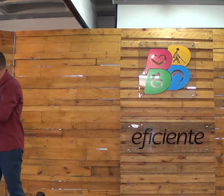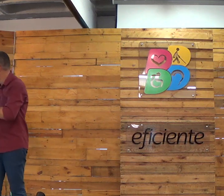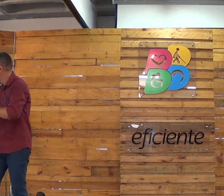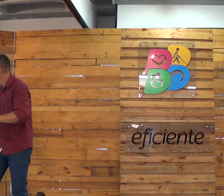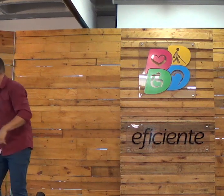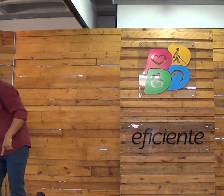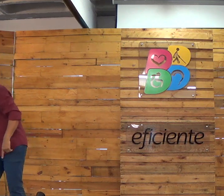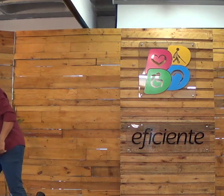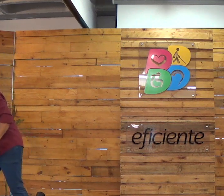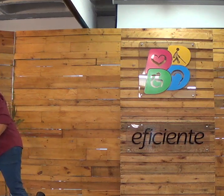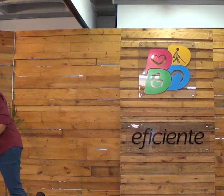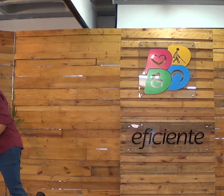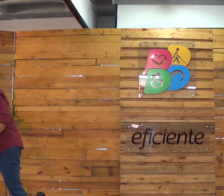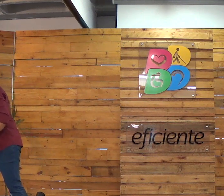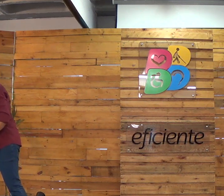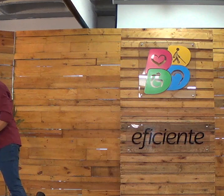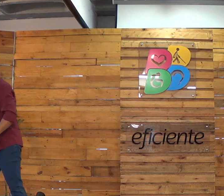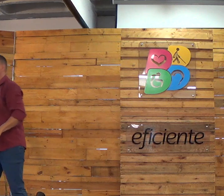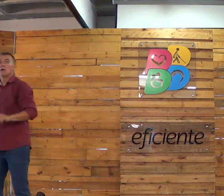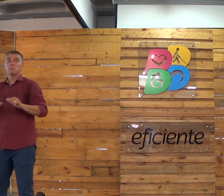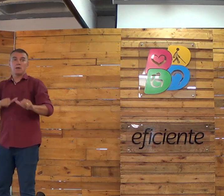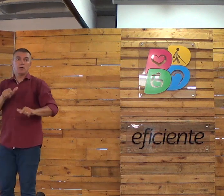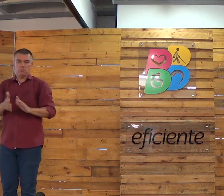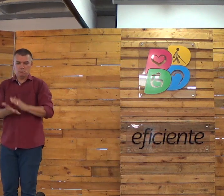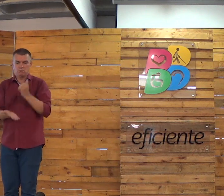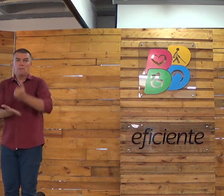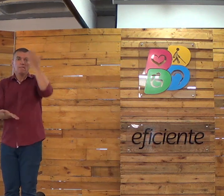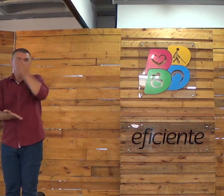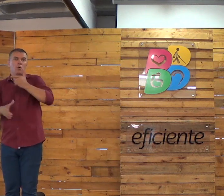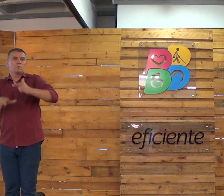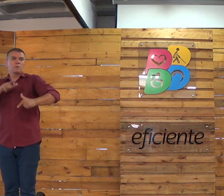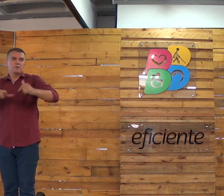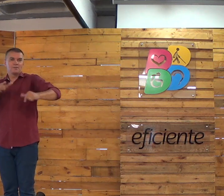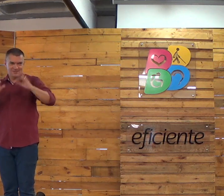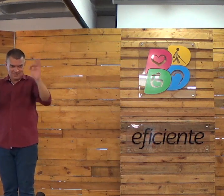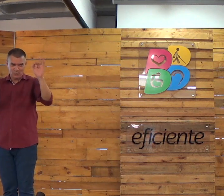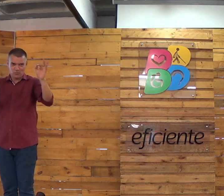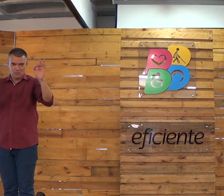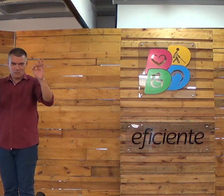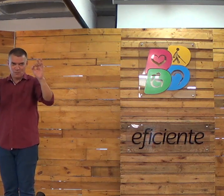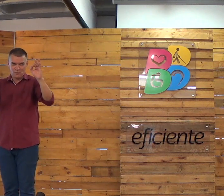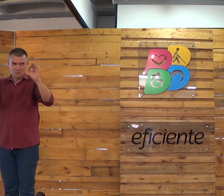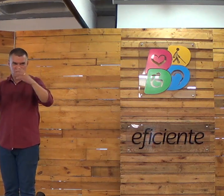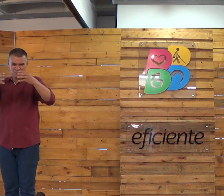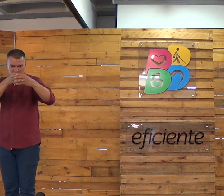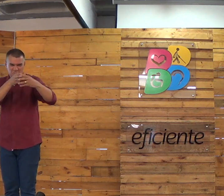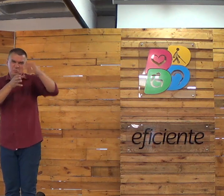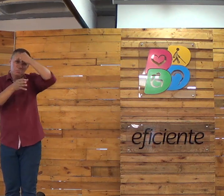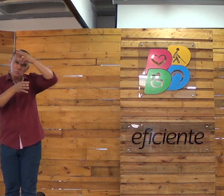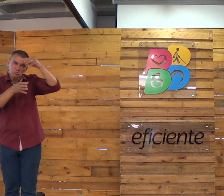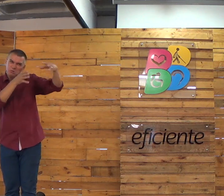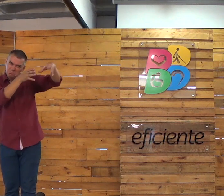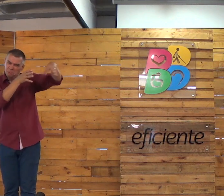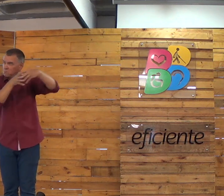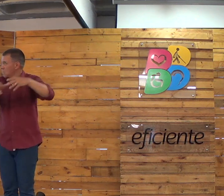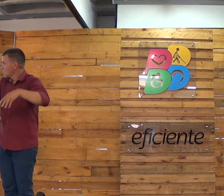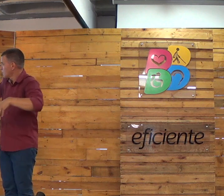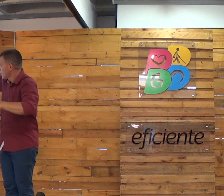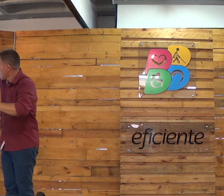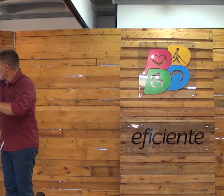São os dados. E também o responsável ali que trabalha no cartório, no lugar ali que é responsável por fazer isso.